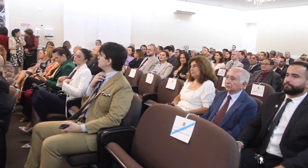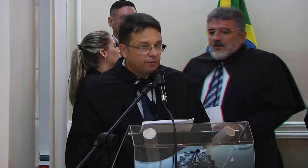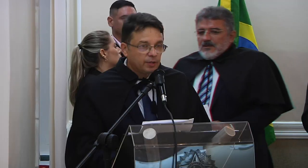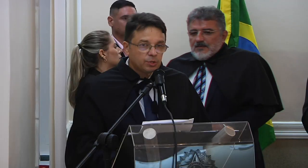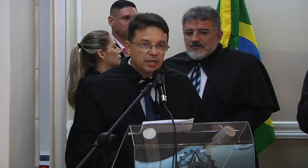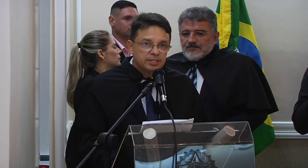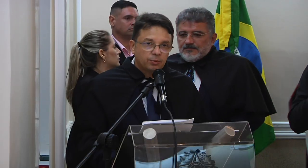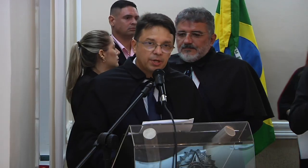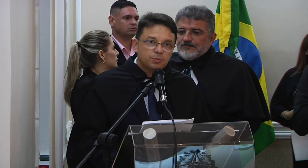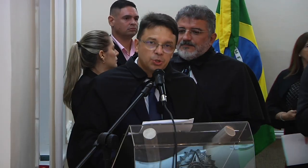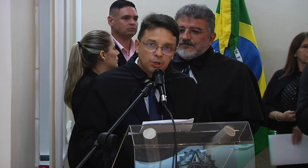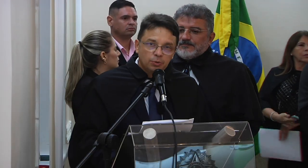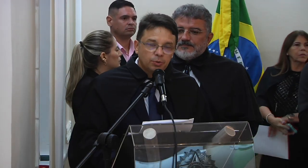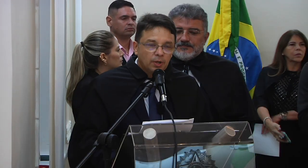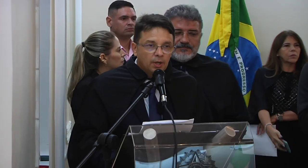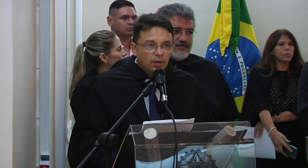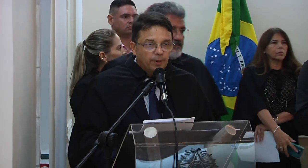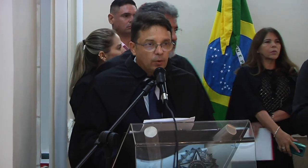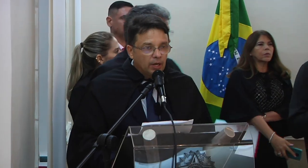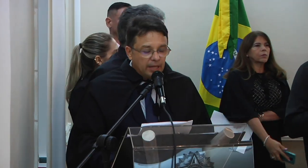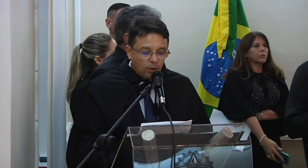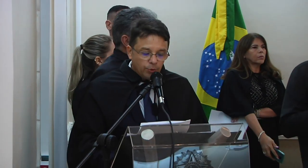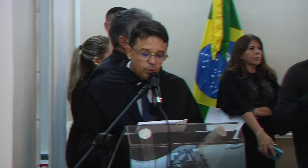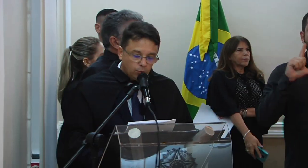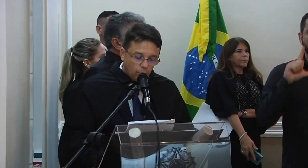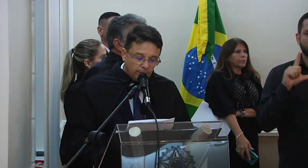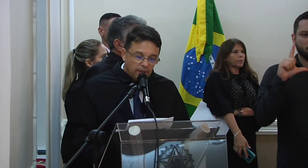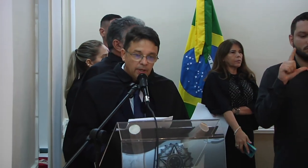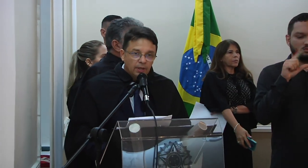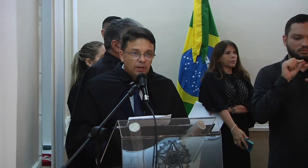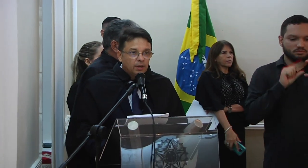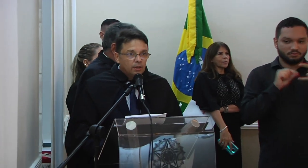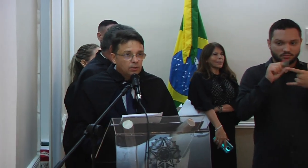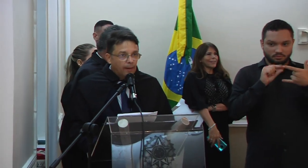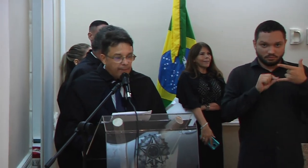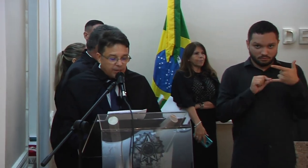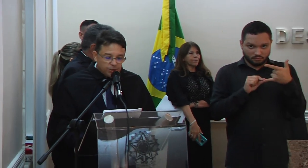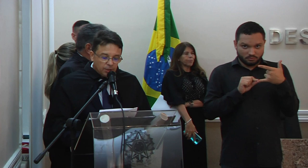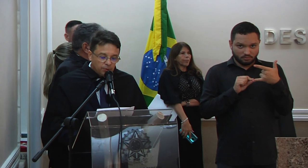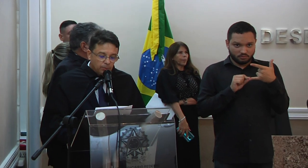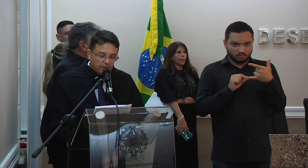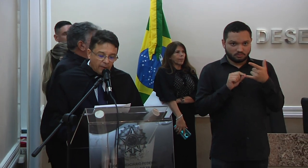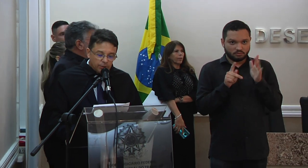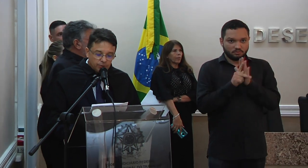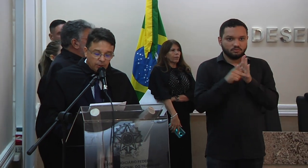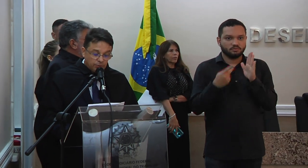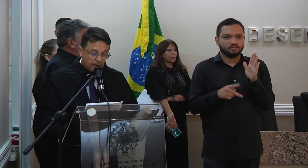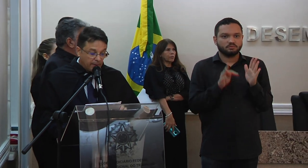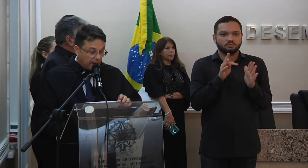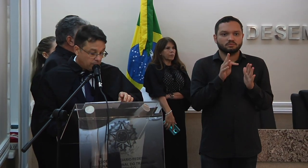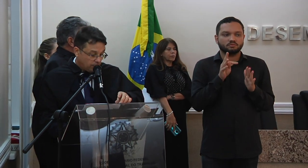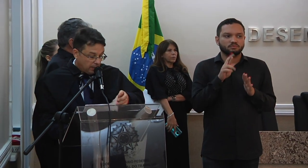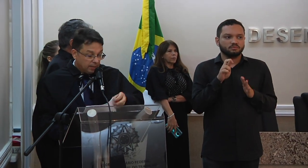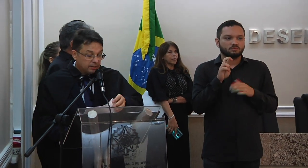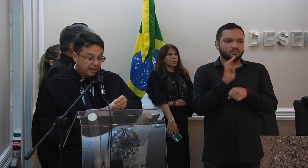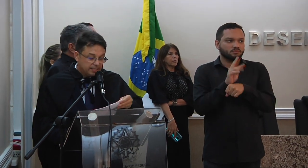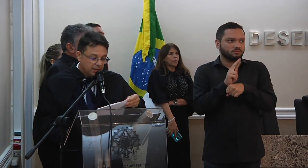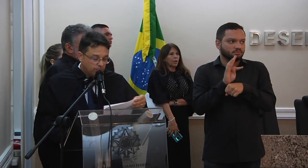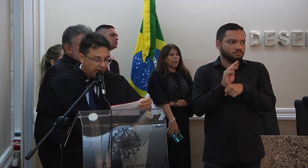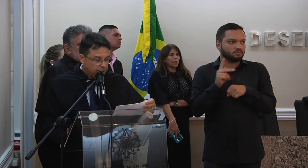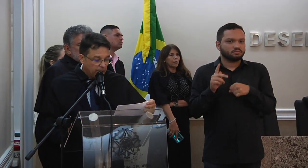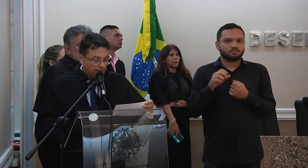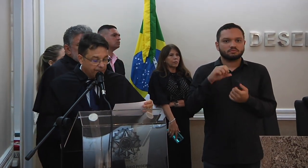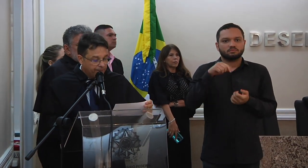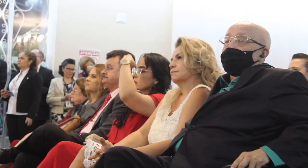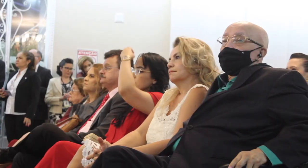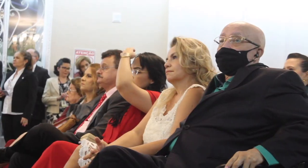este evento está sendo transmitido pelo canal do Youtube, da página do Tribunal Regional do Trabalho da